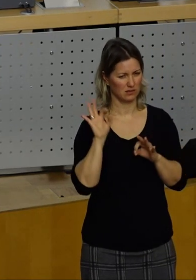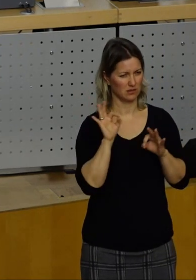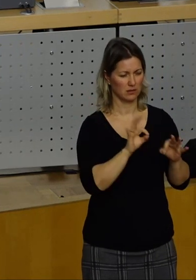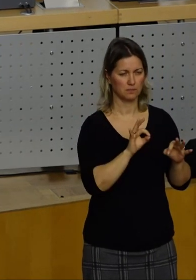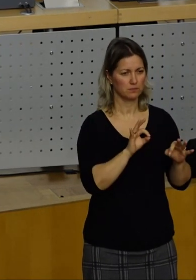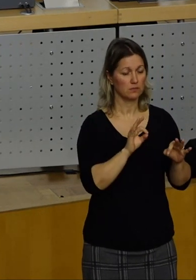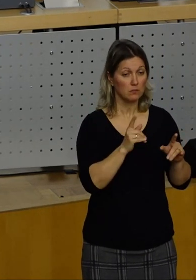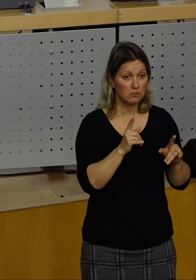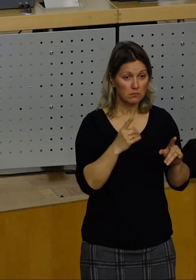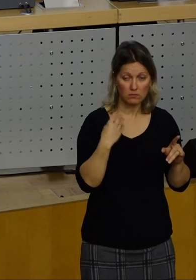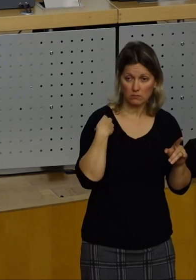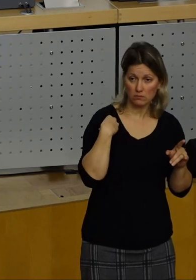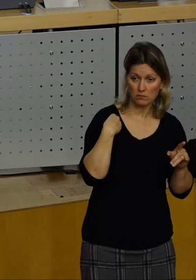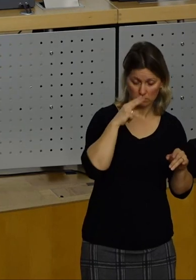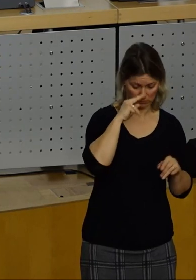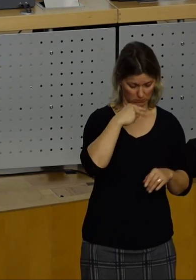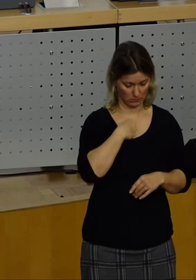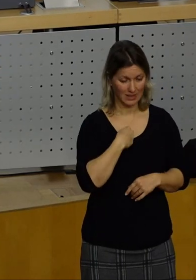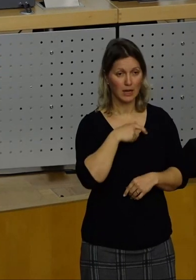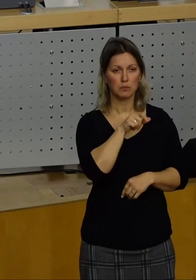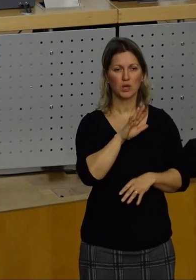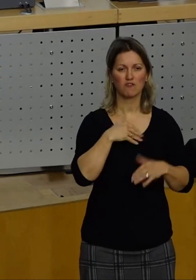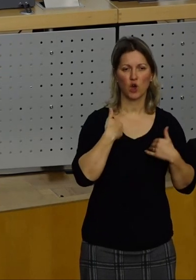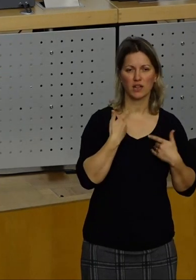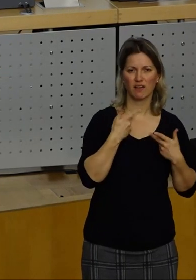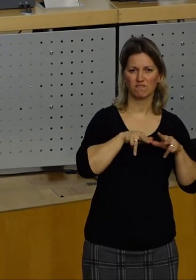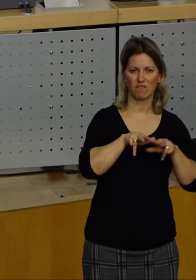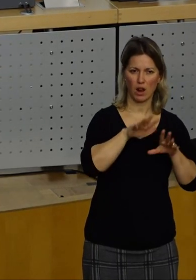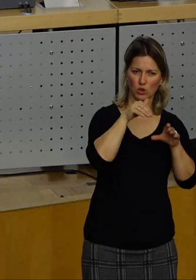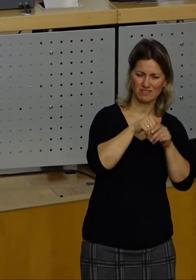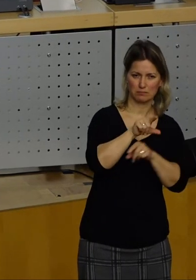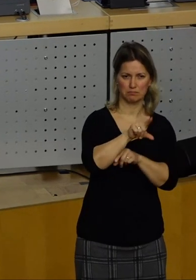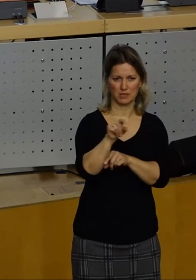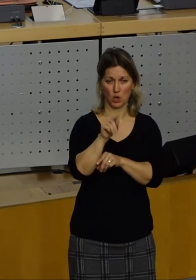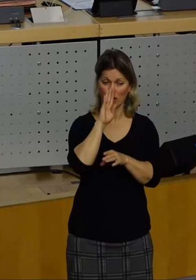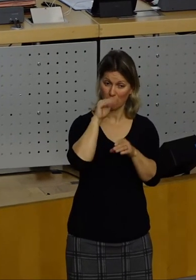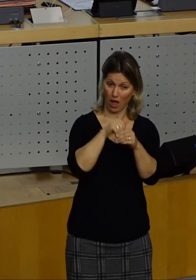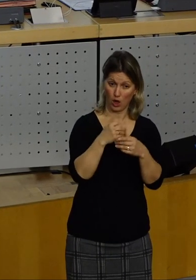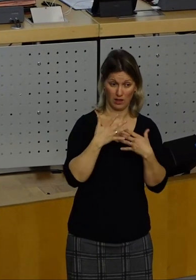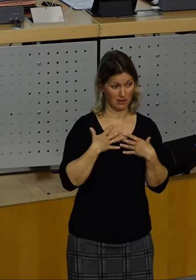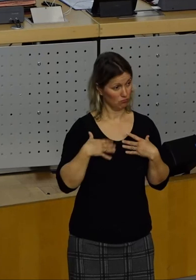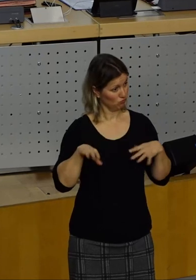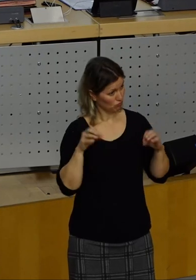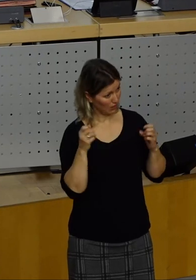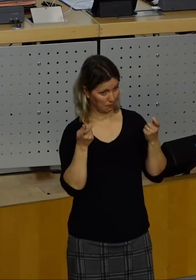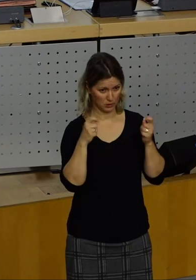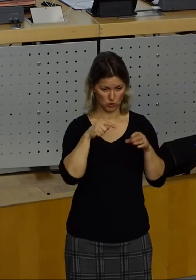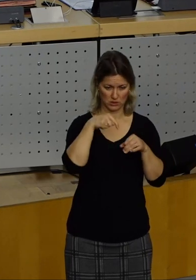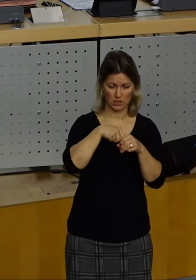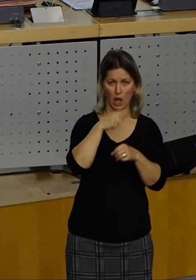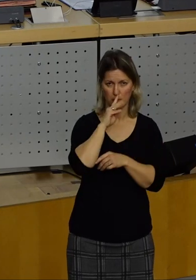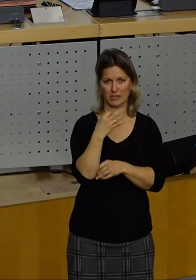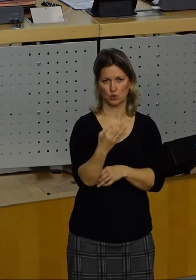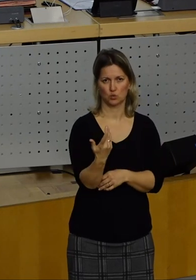bedeutet bürgerfreundliche Verwaltung. Es fängt bei unseren eigenen Beschlüssen, die wir hier im Stadtrat fällen, an. Natürlich auch bei den